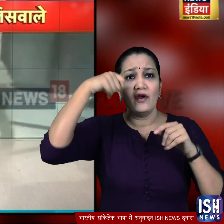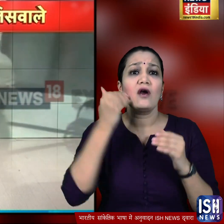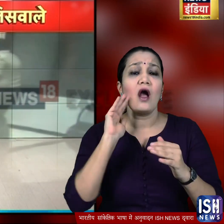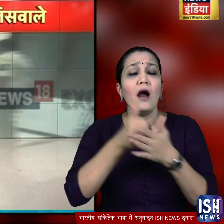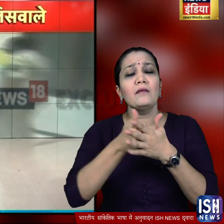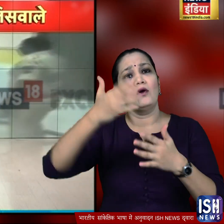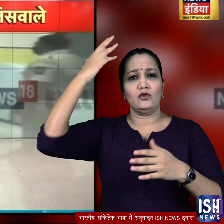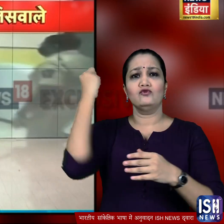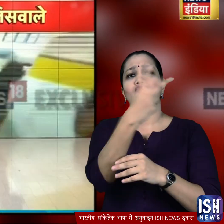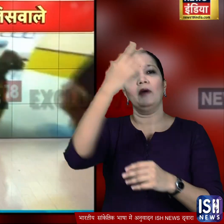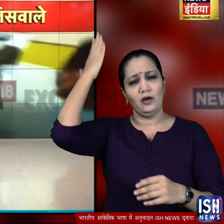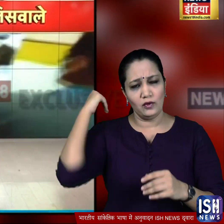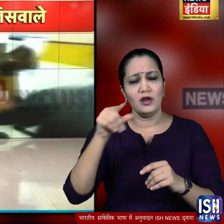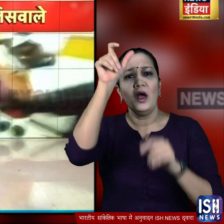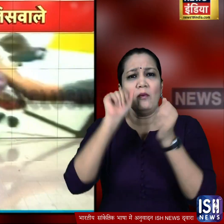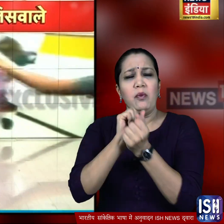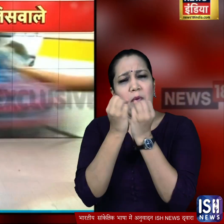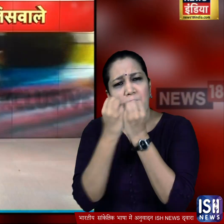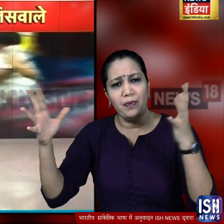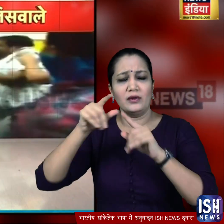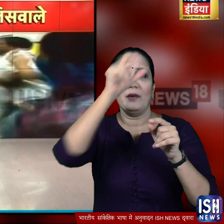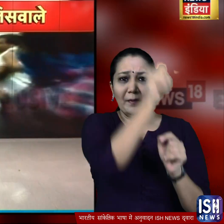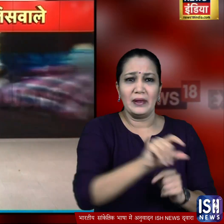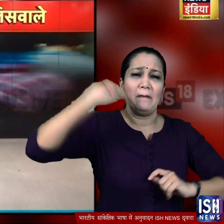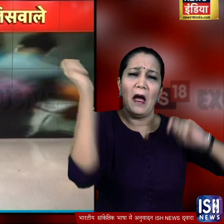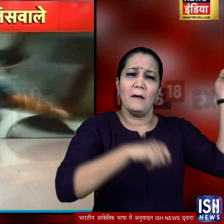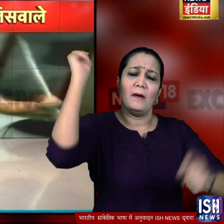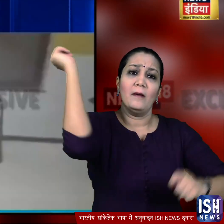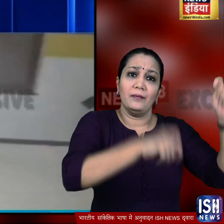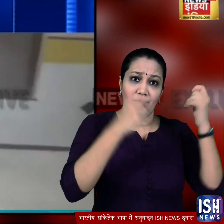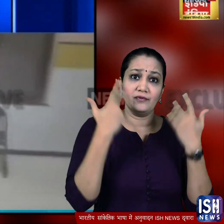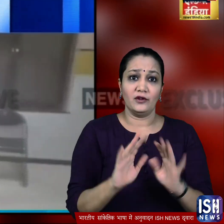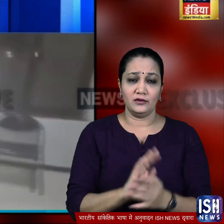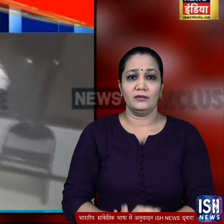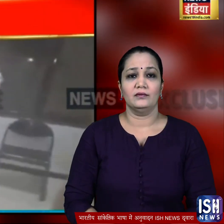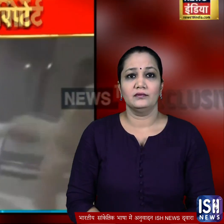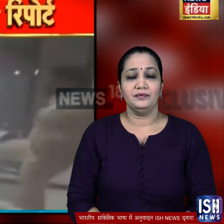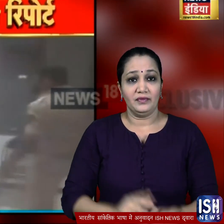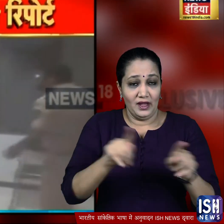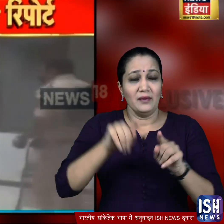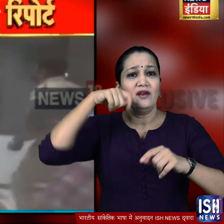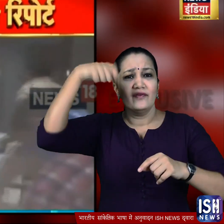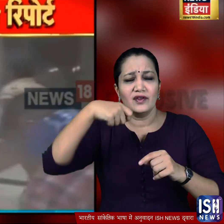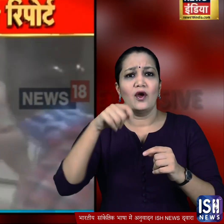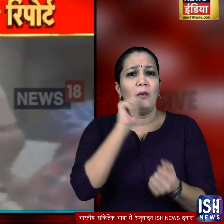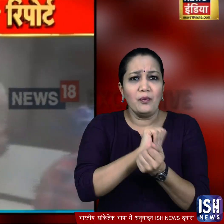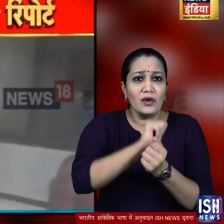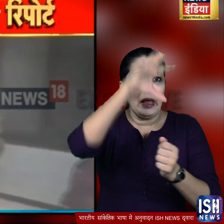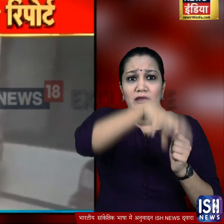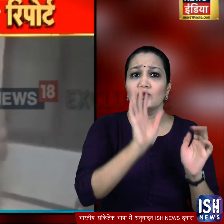है जिसमें कई पुलिस वाले मिलकर एक आदमी को बेरहमी से पीड़ते देखें जबकि ये वीडियो किसी पुलिस चौकी या थाने का